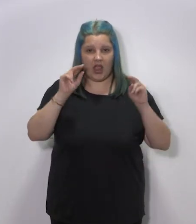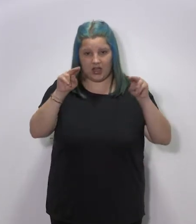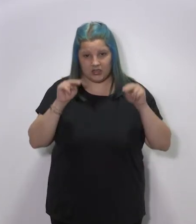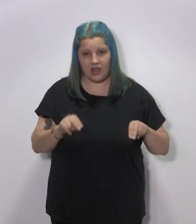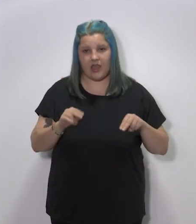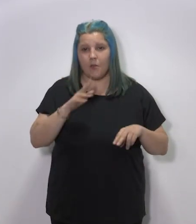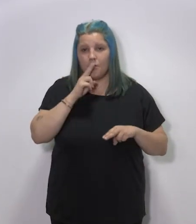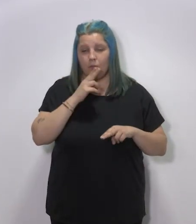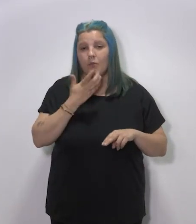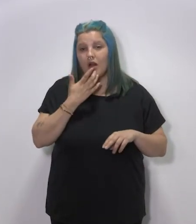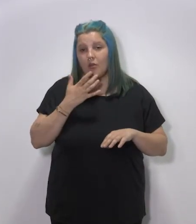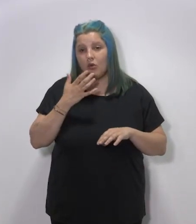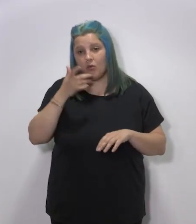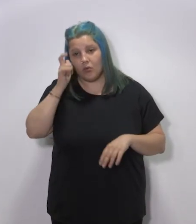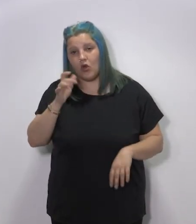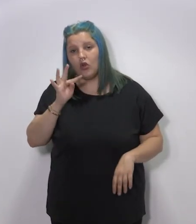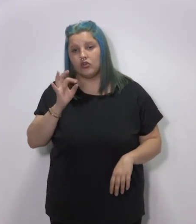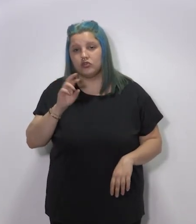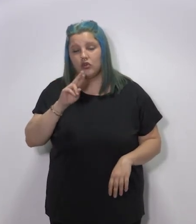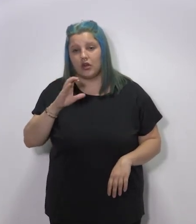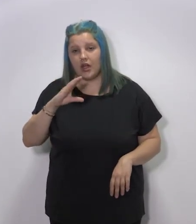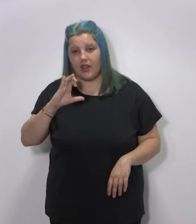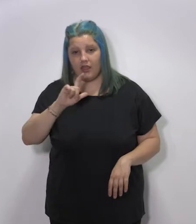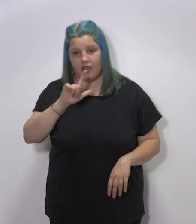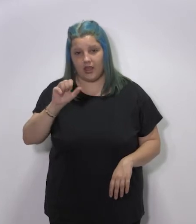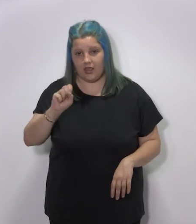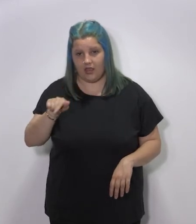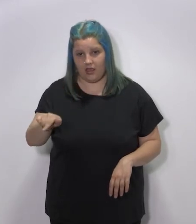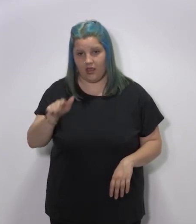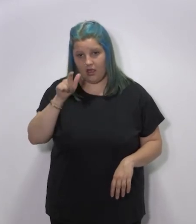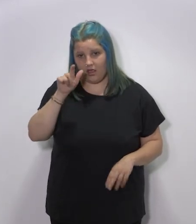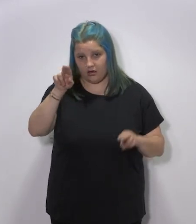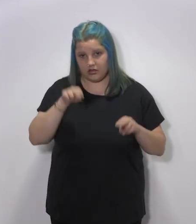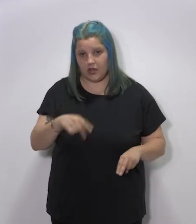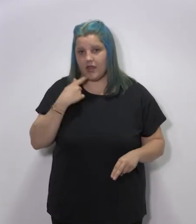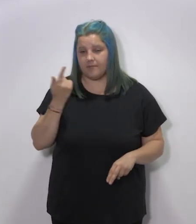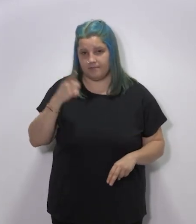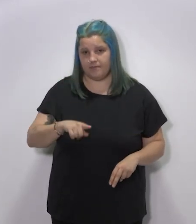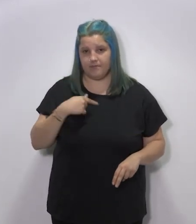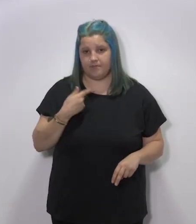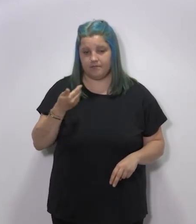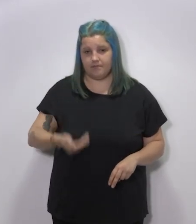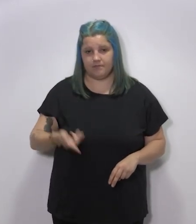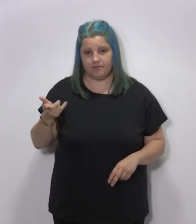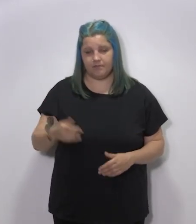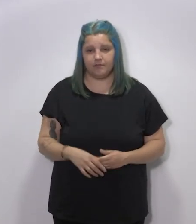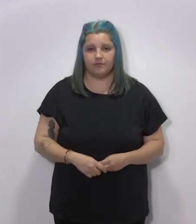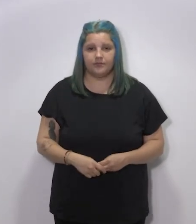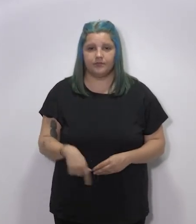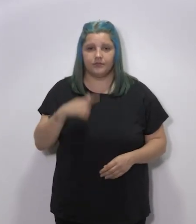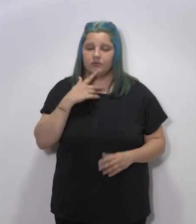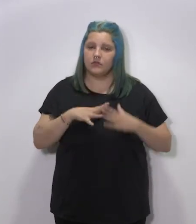construcción de una residencia en Torrecilla, también en una comarca, una zona que es de un alto grado de